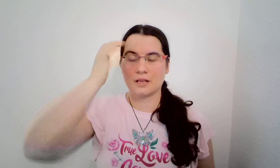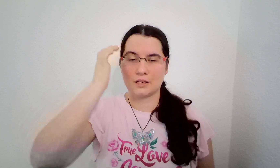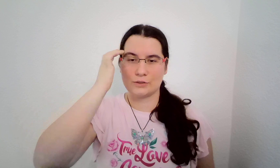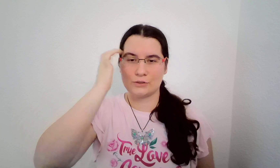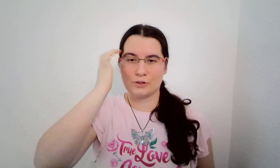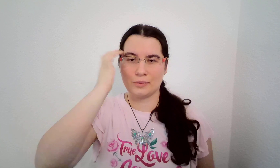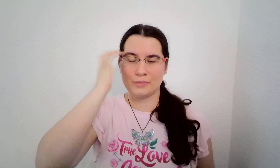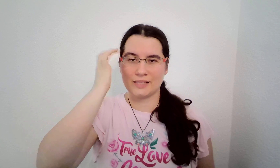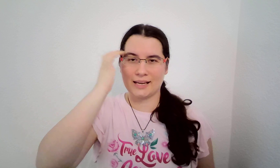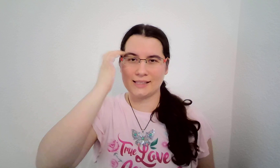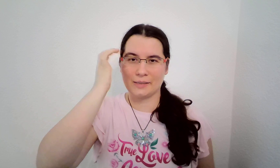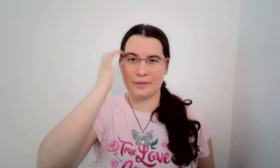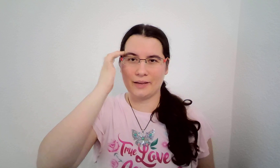Zlobím se na sebe.